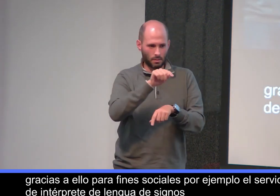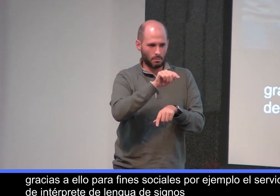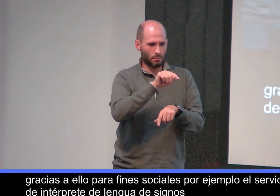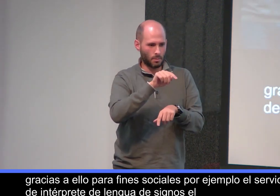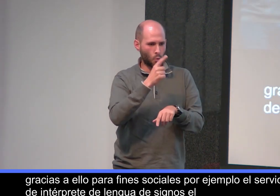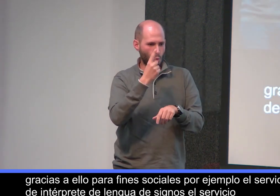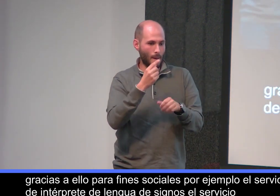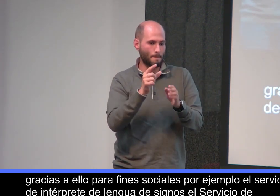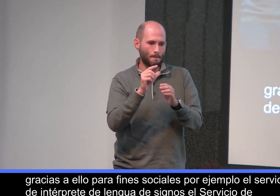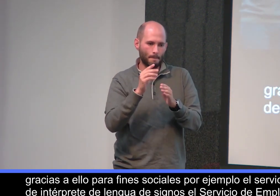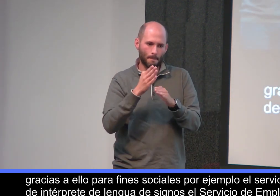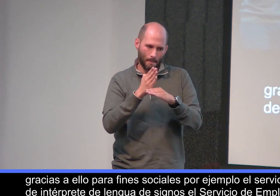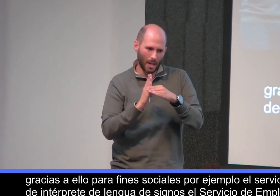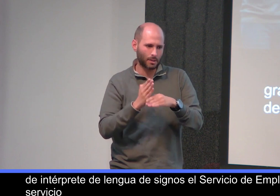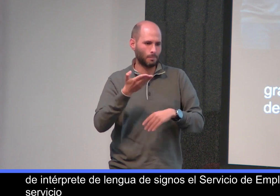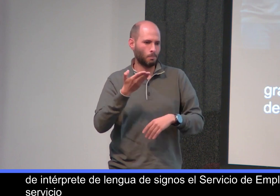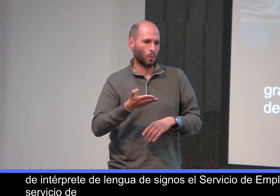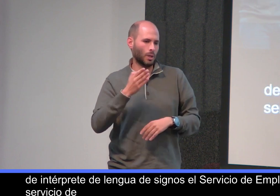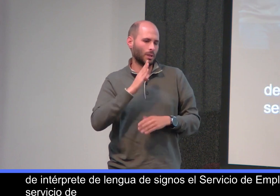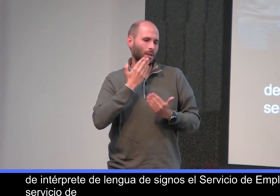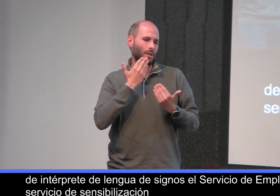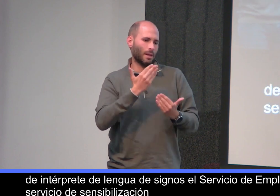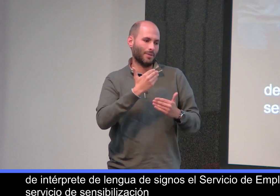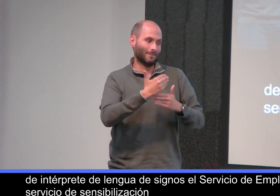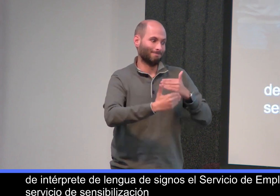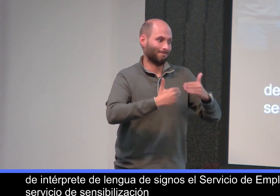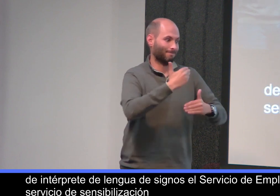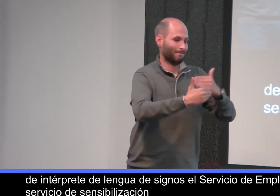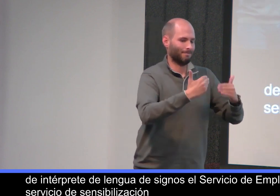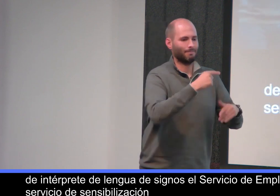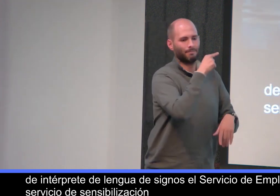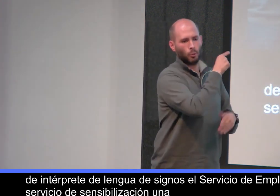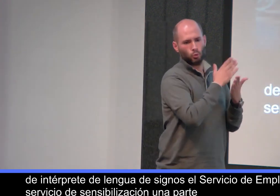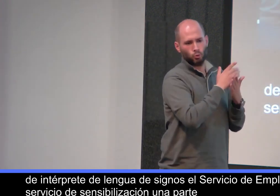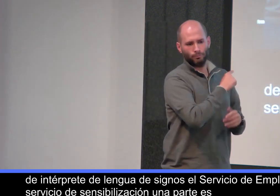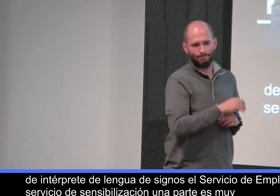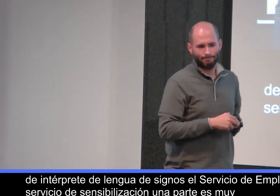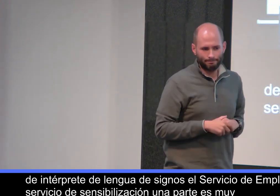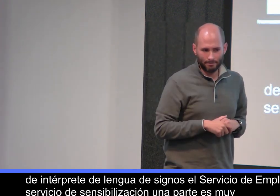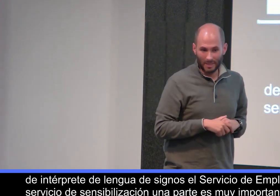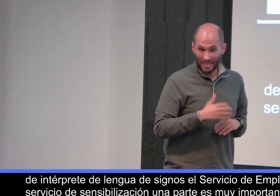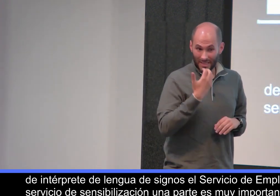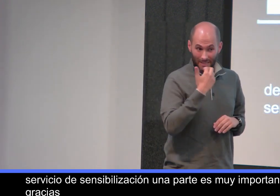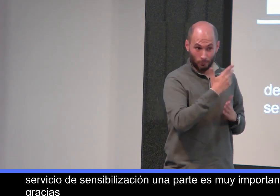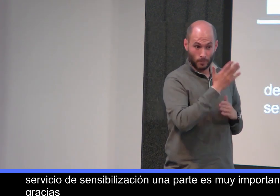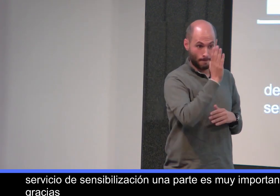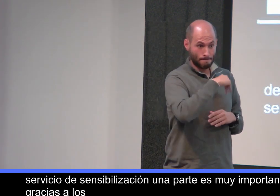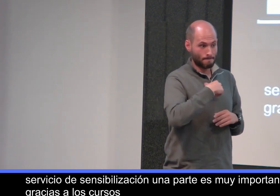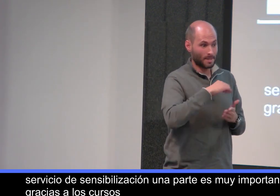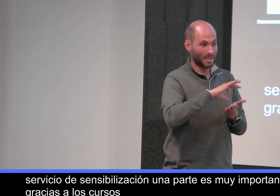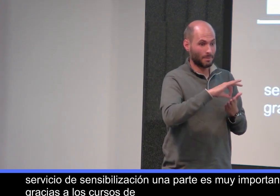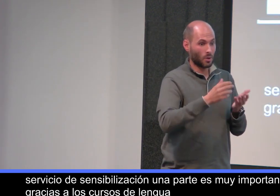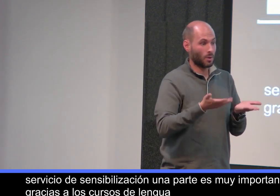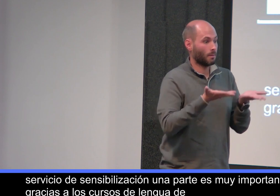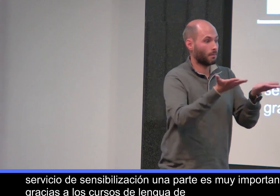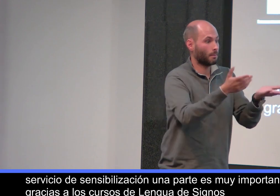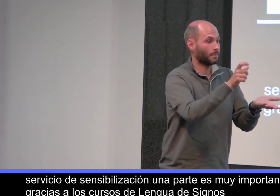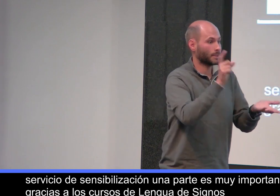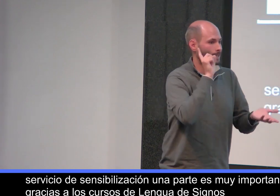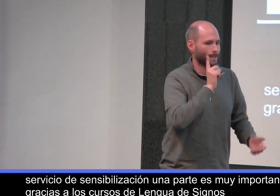de empleo, el servicio de sensibilización, una parte es muy importante gracias a los cursos de lengua de signos. Sin estos cursos